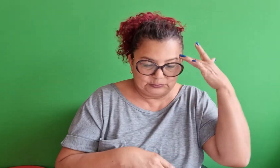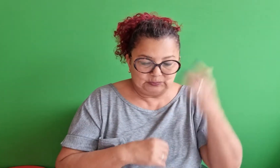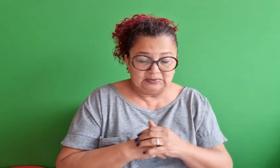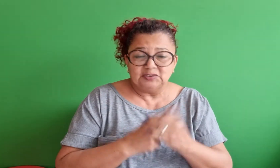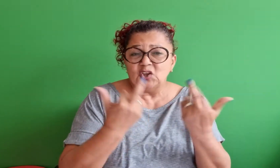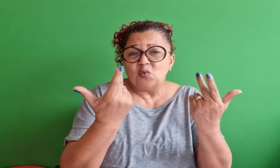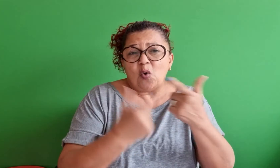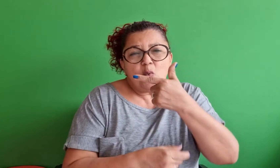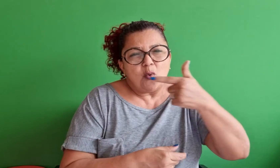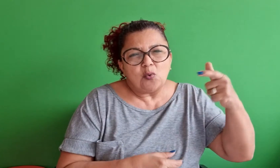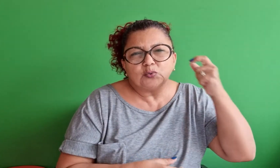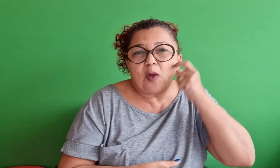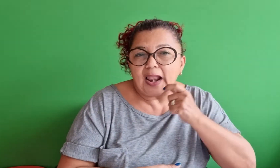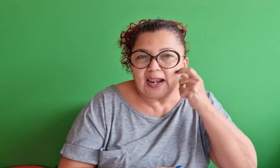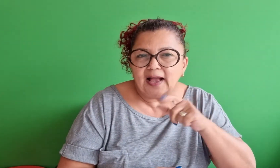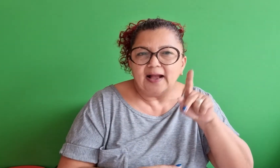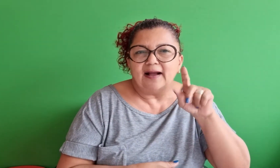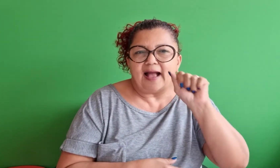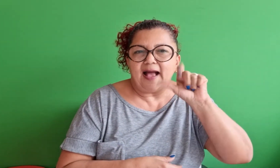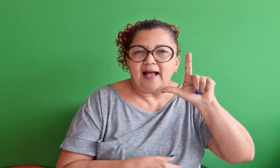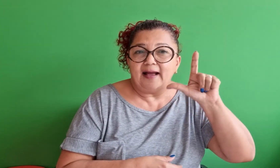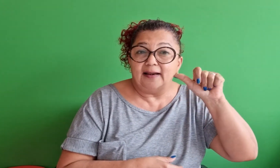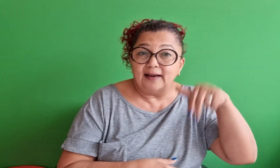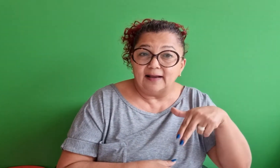como Allan Kardec, como